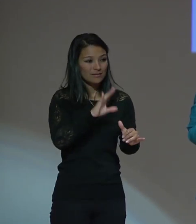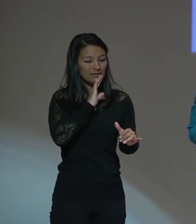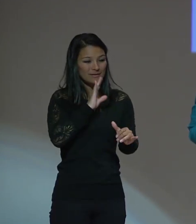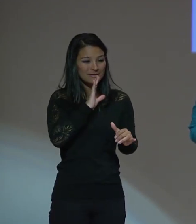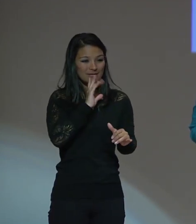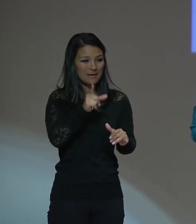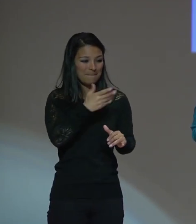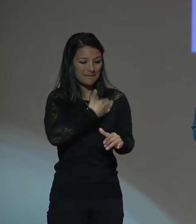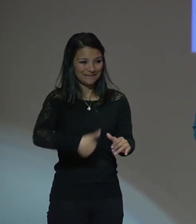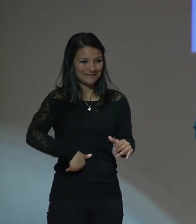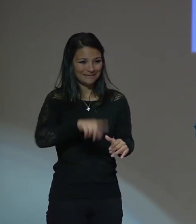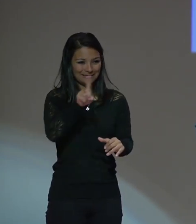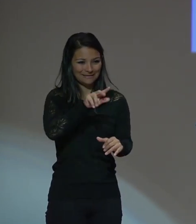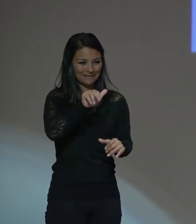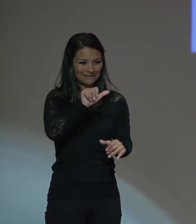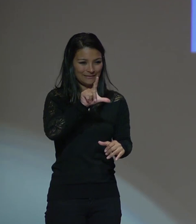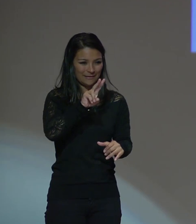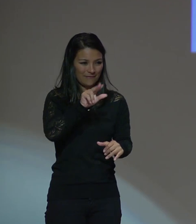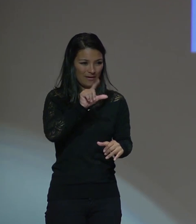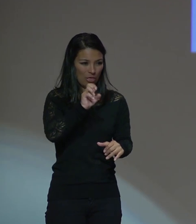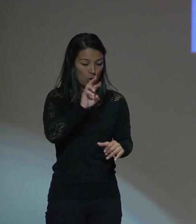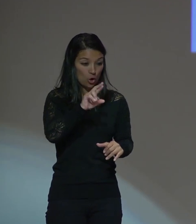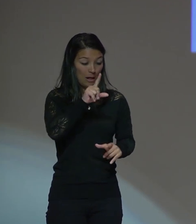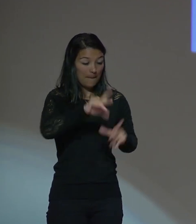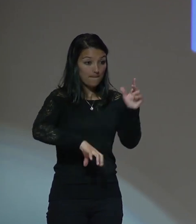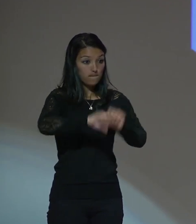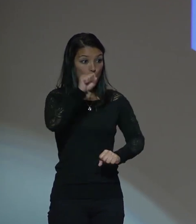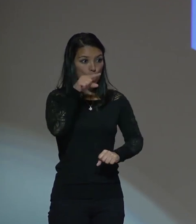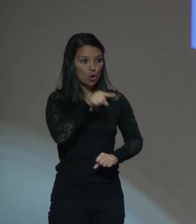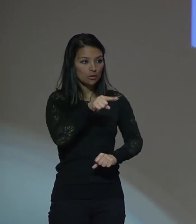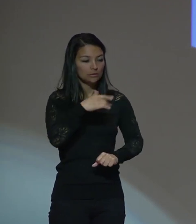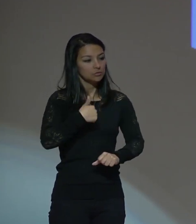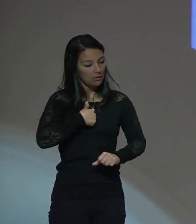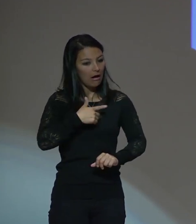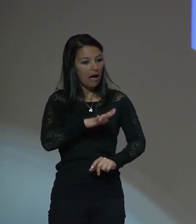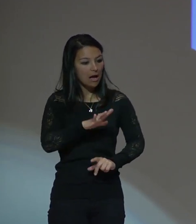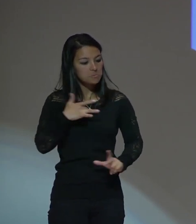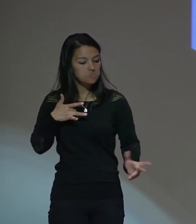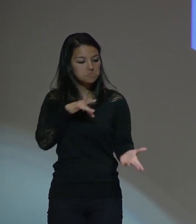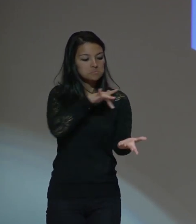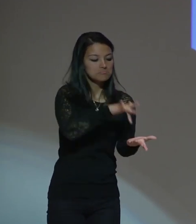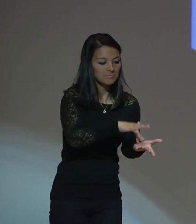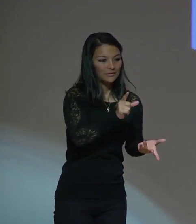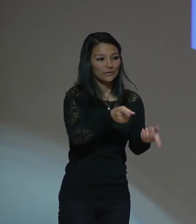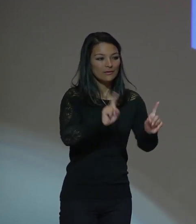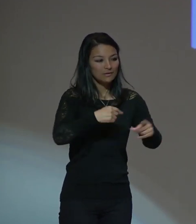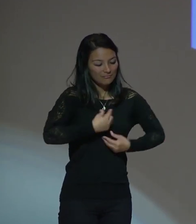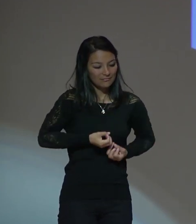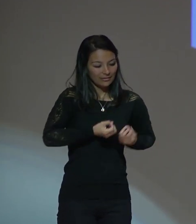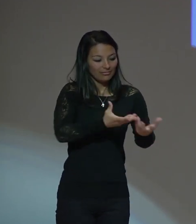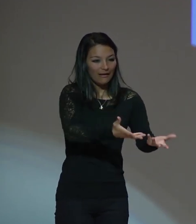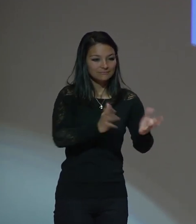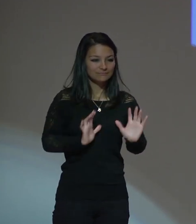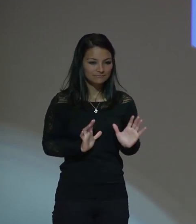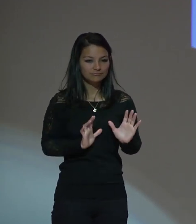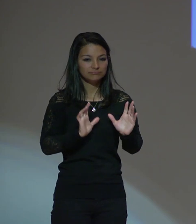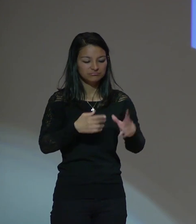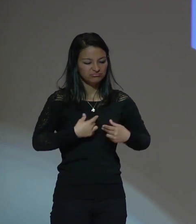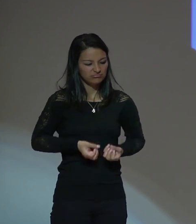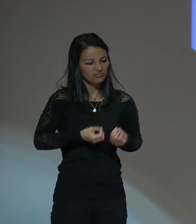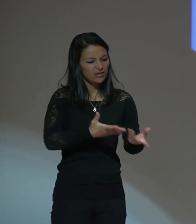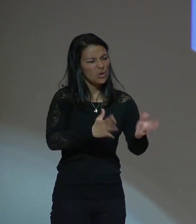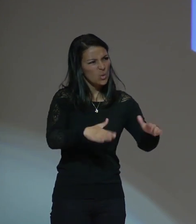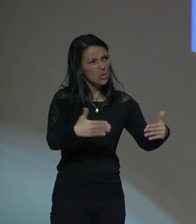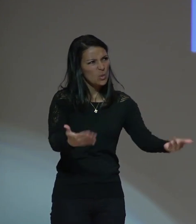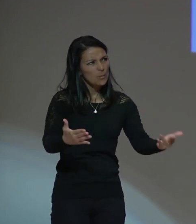ganó las elecciones y pude aportar allí también en cómo